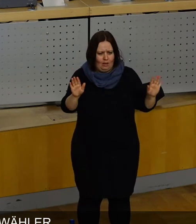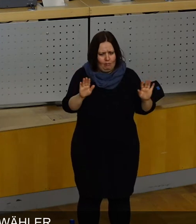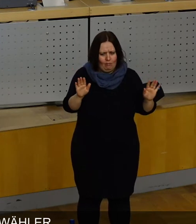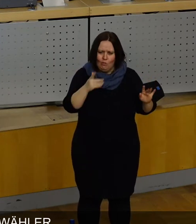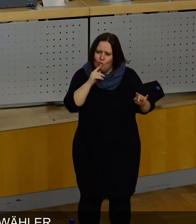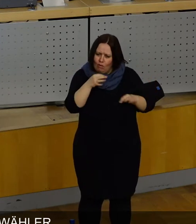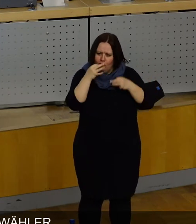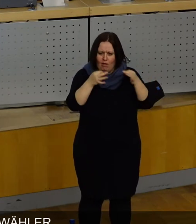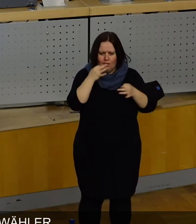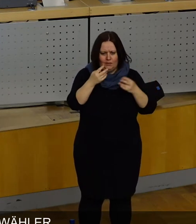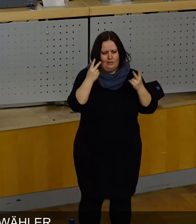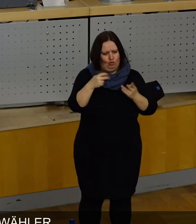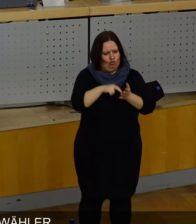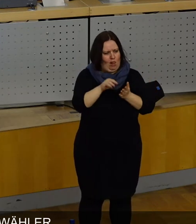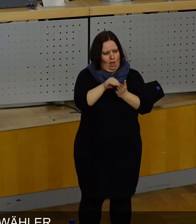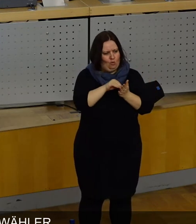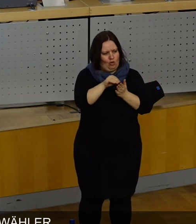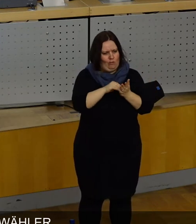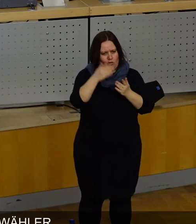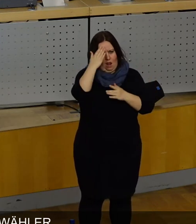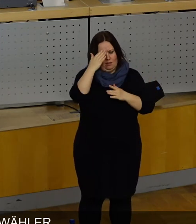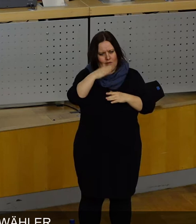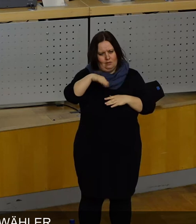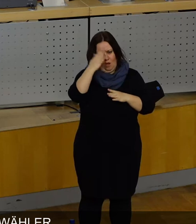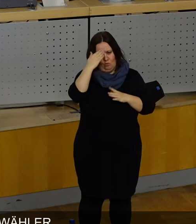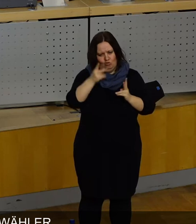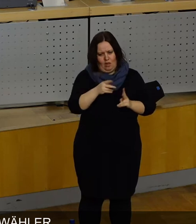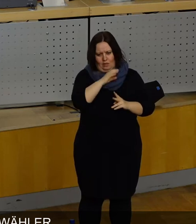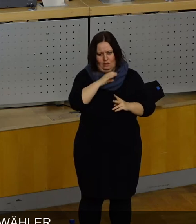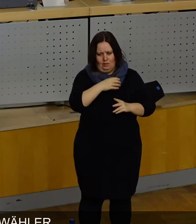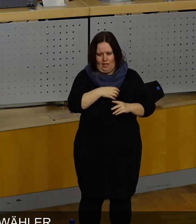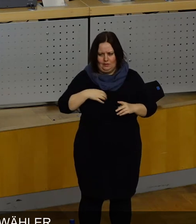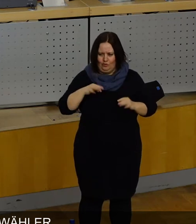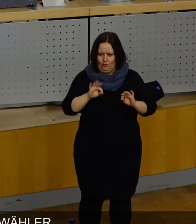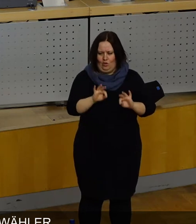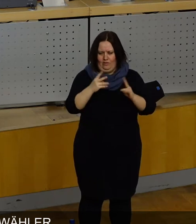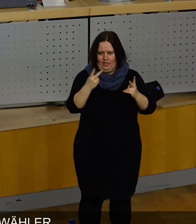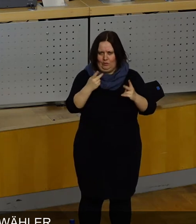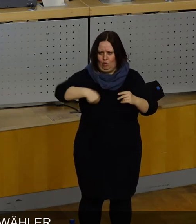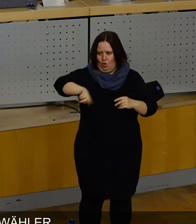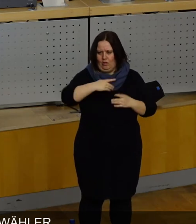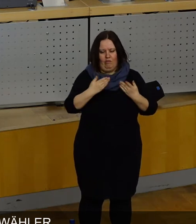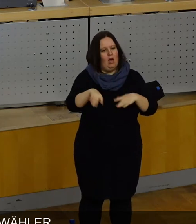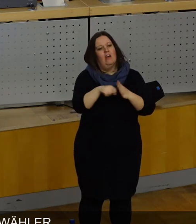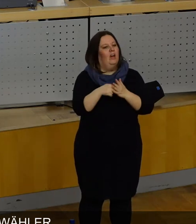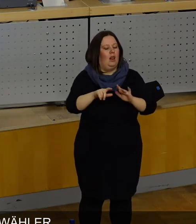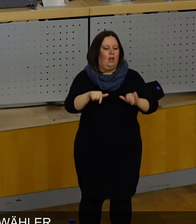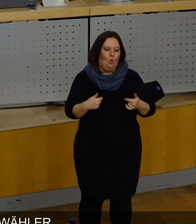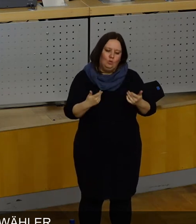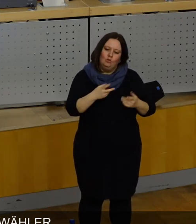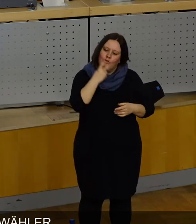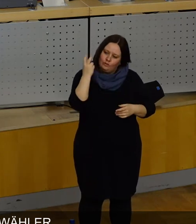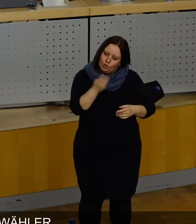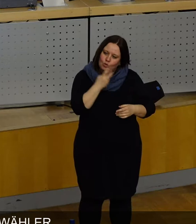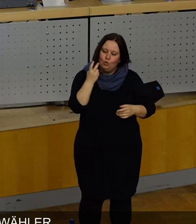geht es um die Qualität der Stellenausschreibung der Landeshauptstadt Dresden. Das ist das Thema, wegen dem wir Freien Wähler hier angetreten sind und versuchen,